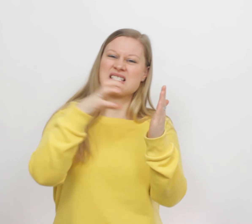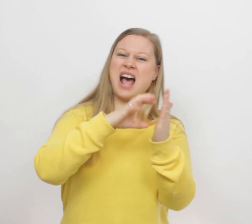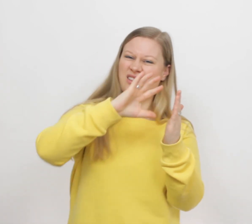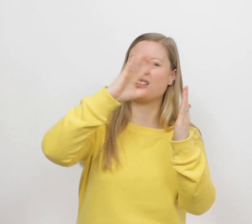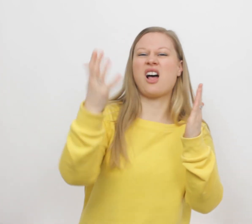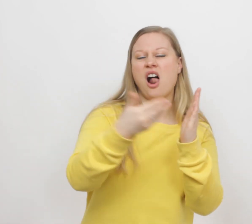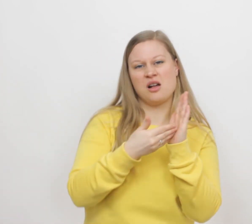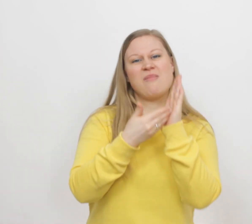staat het allemaal.